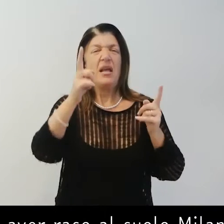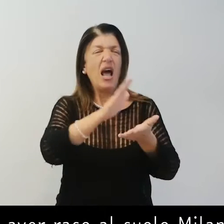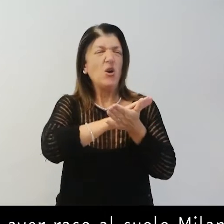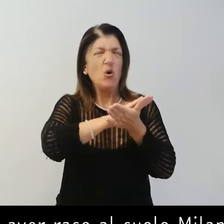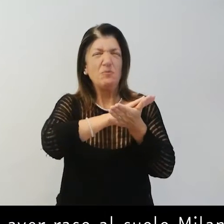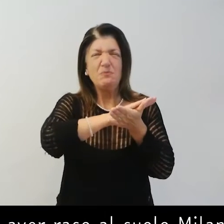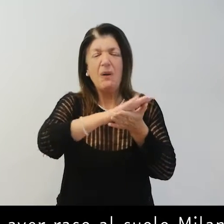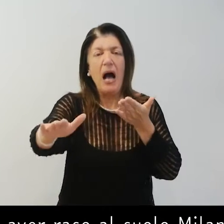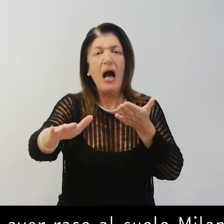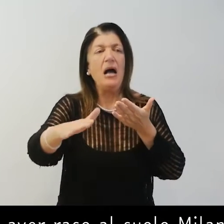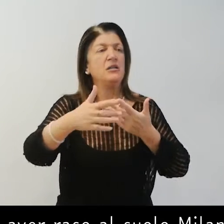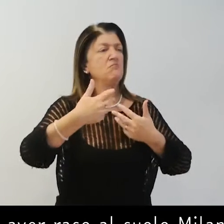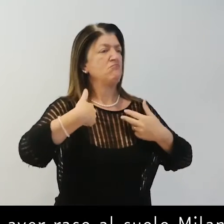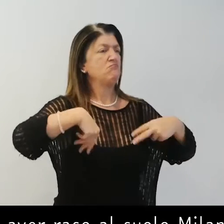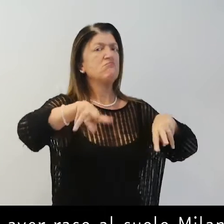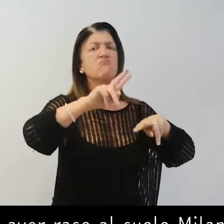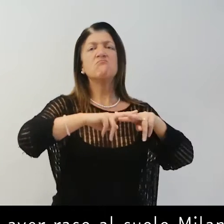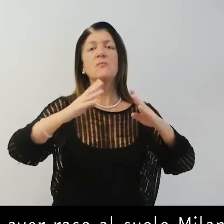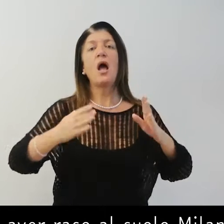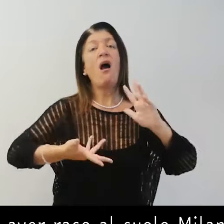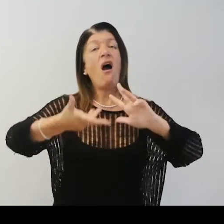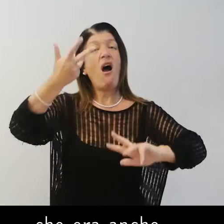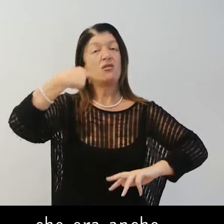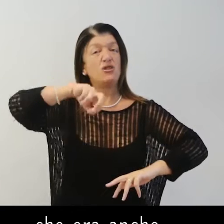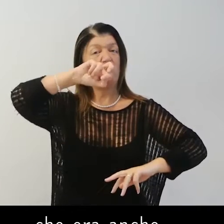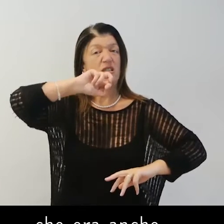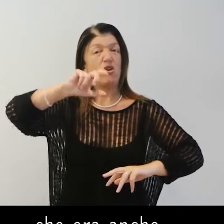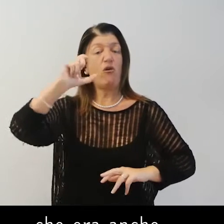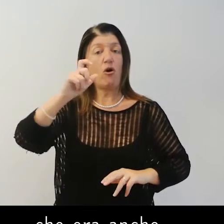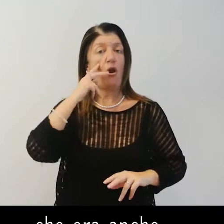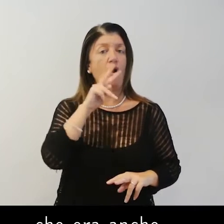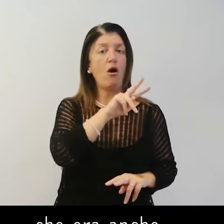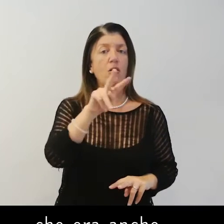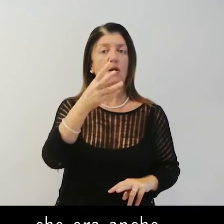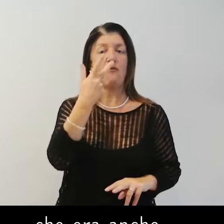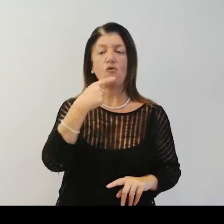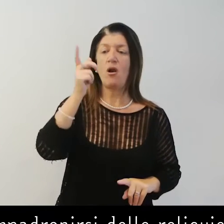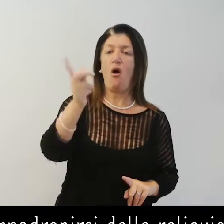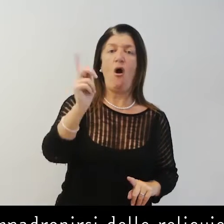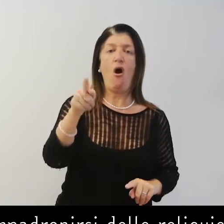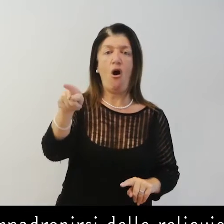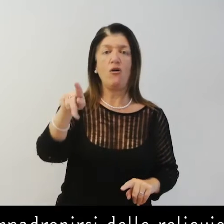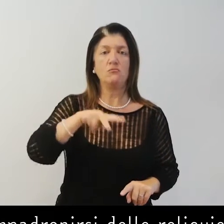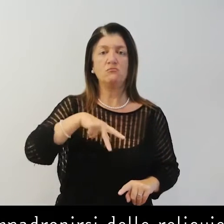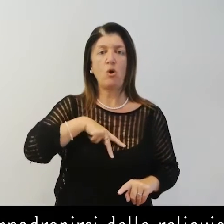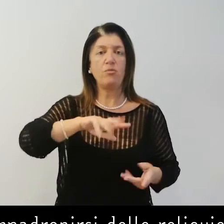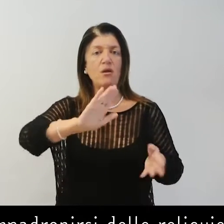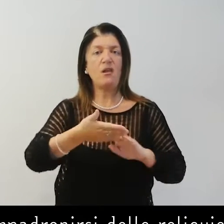Milano, ordinò al suo consigliere, che era anche arcivescovo di Colonia, di impadronirsi delle reliquie,